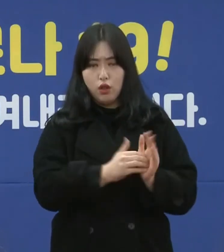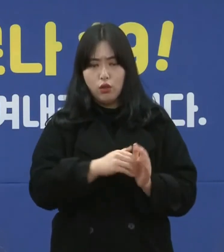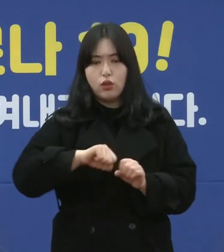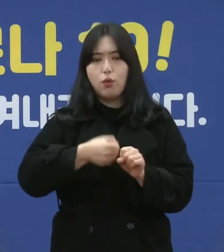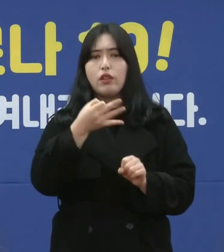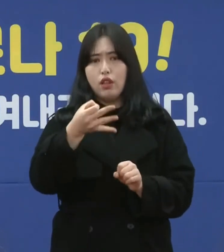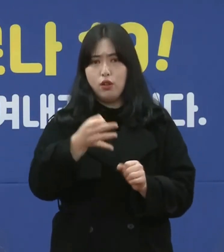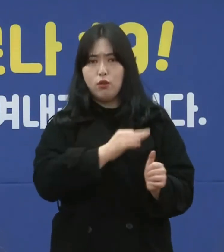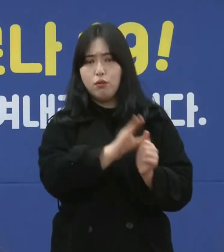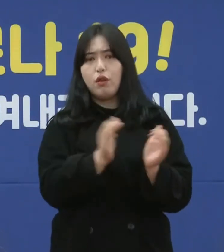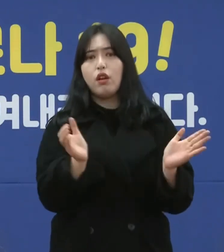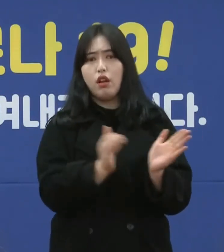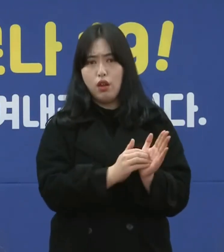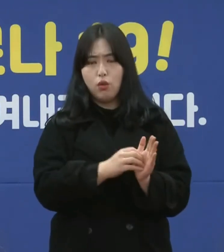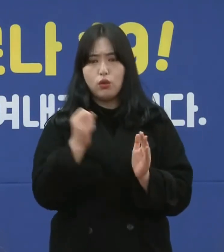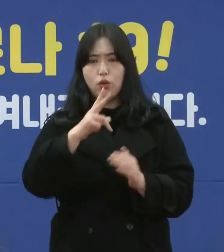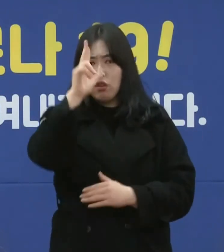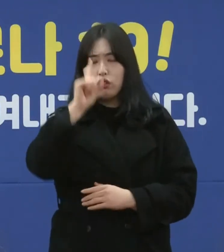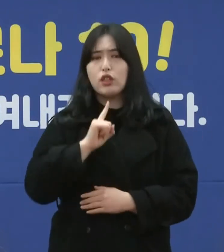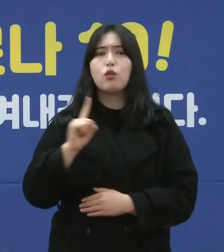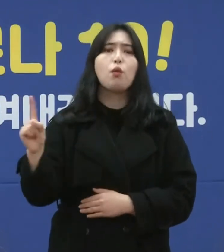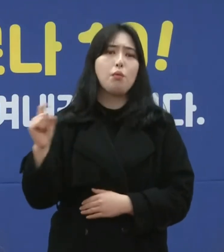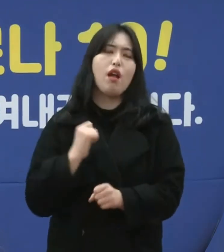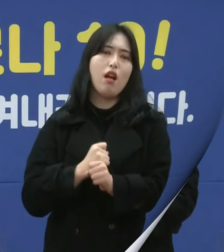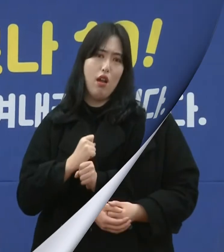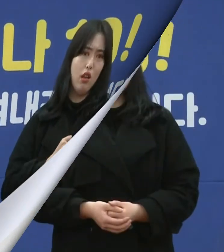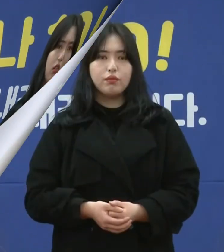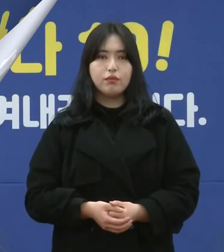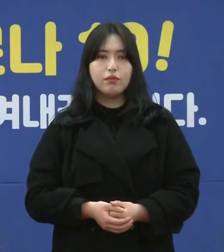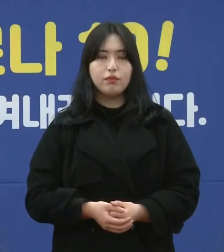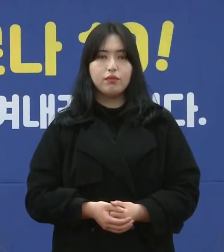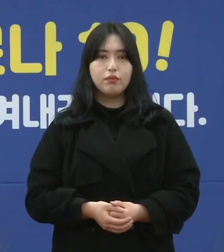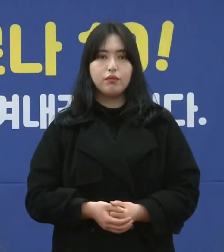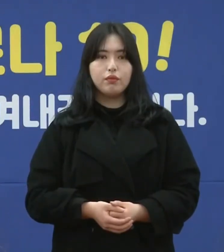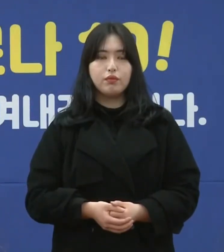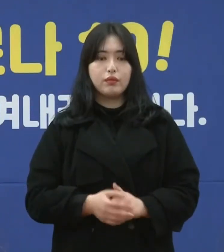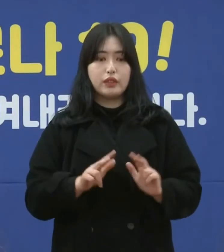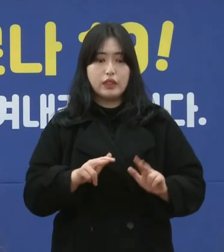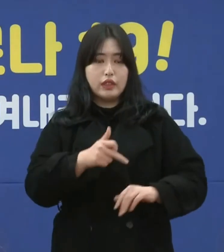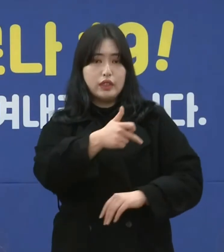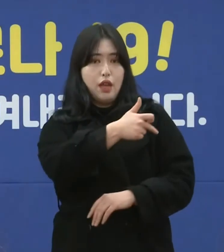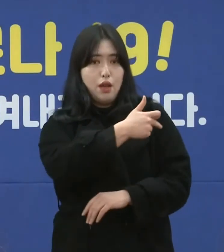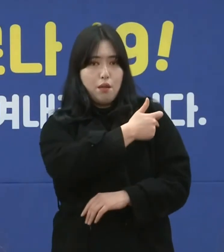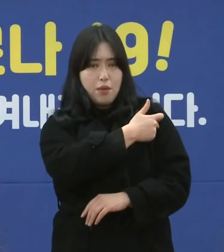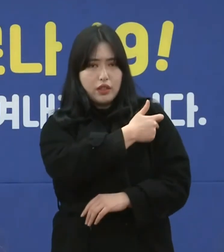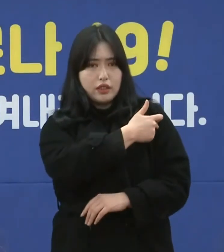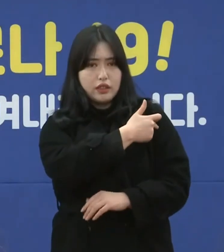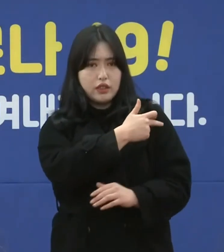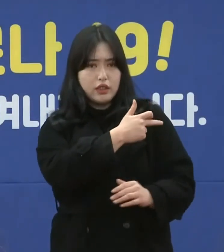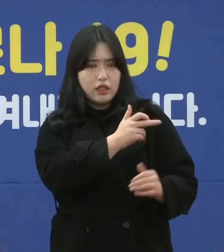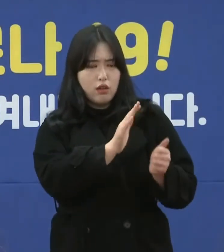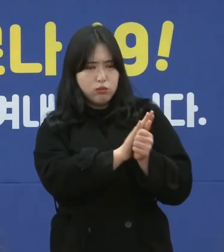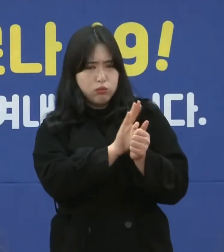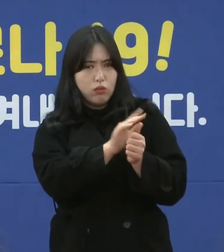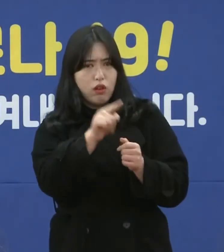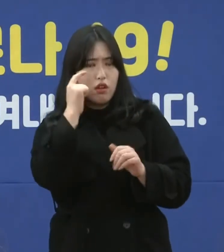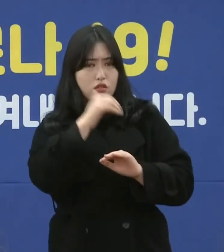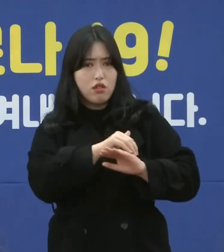처분을 받고 고발이 이루어지고 그렇게 하고 있습니다. 백신 수급 계획은 지금